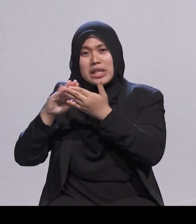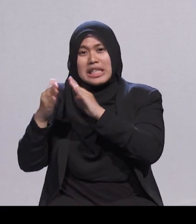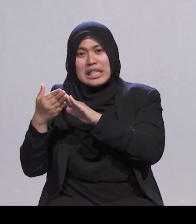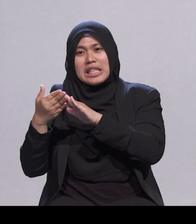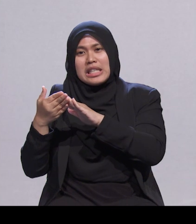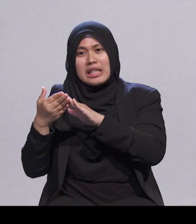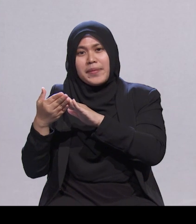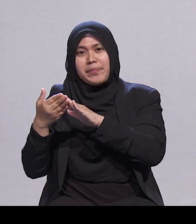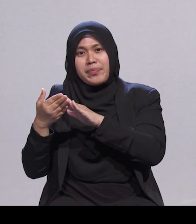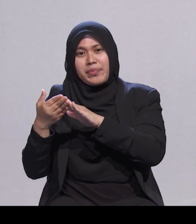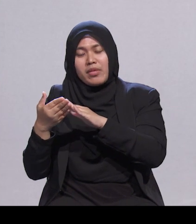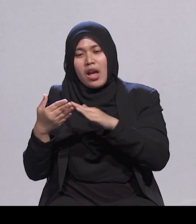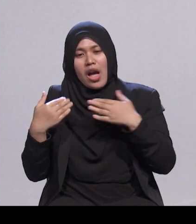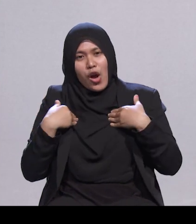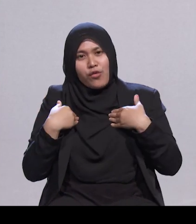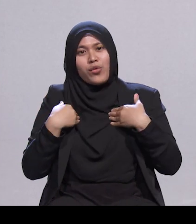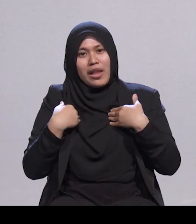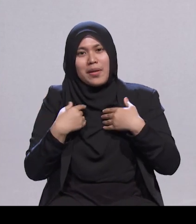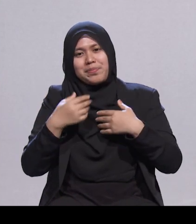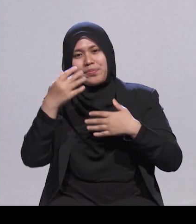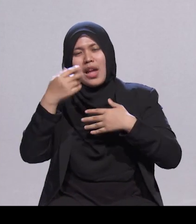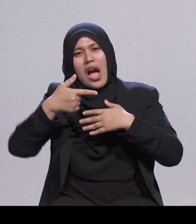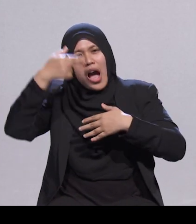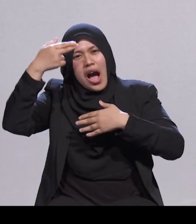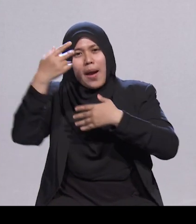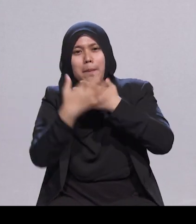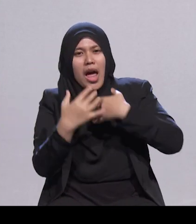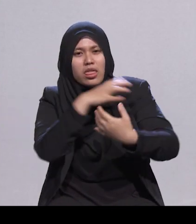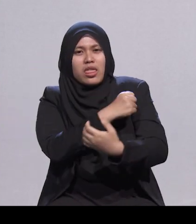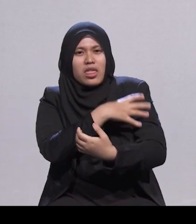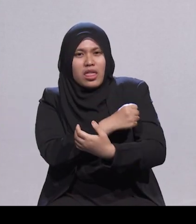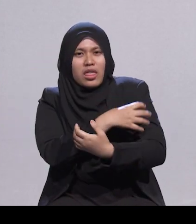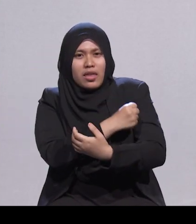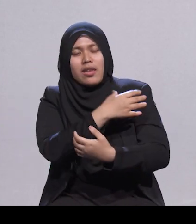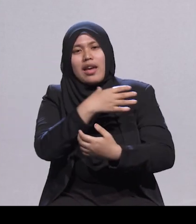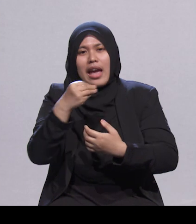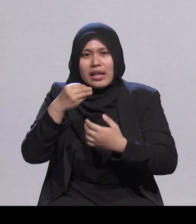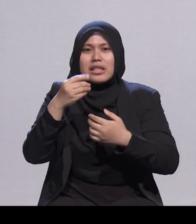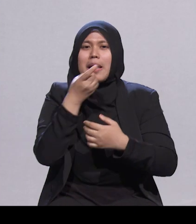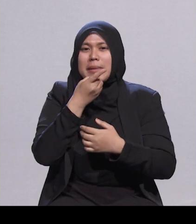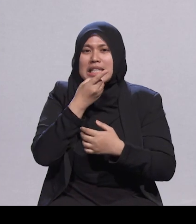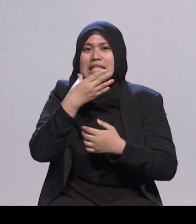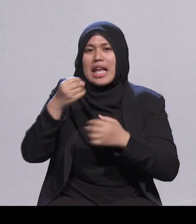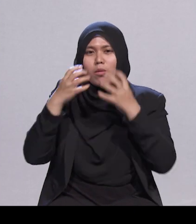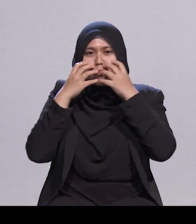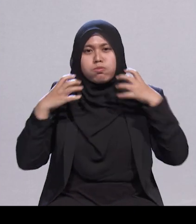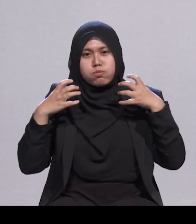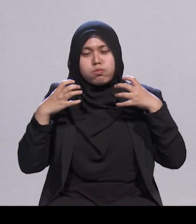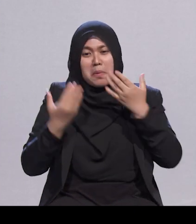dan kegemukkan. Antara sebabnya adalah makanan seperti nasi lemak,